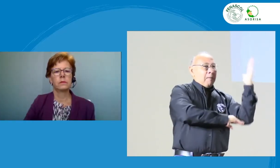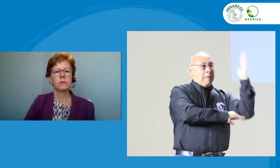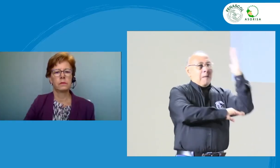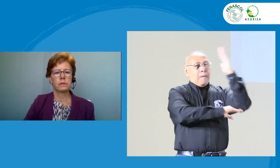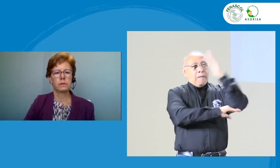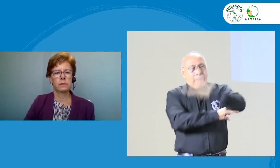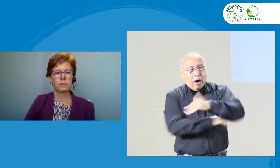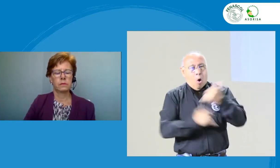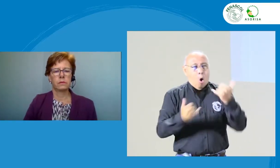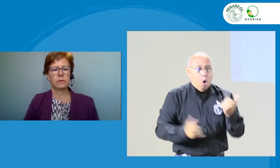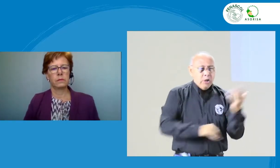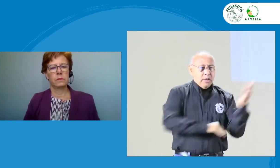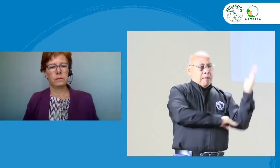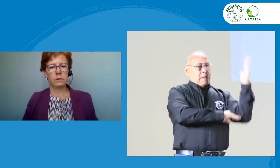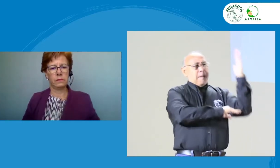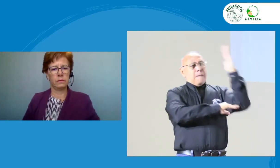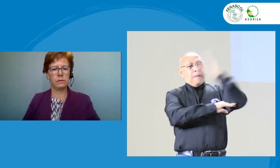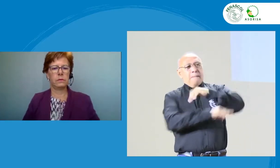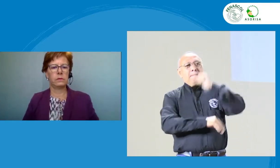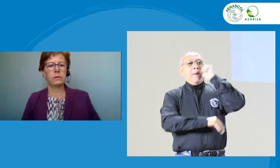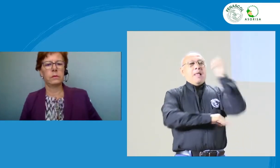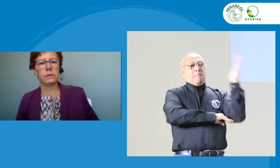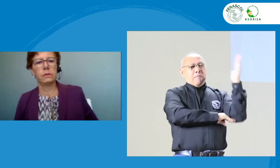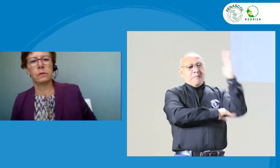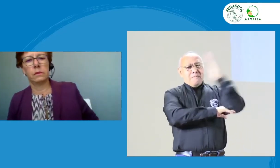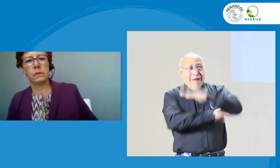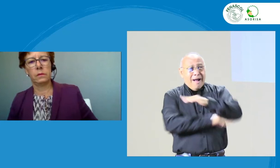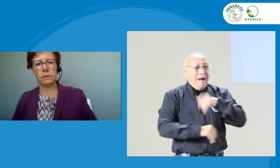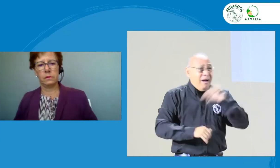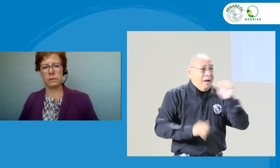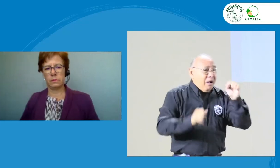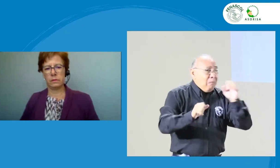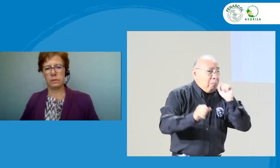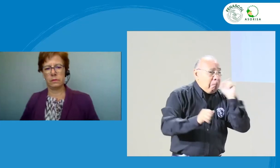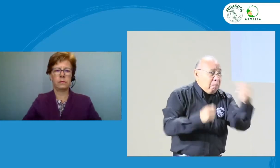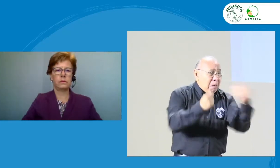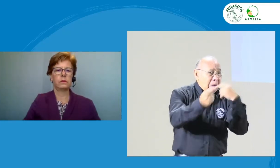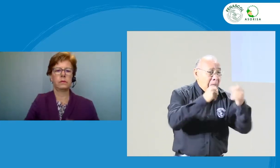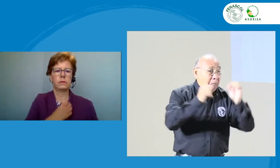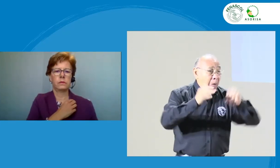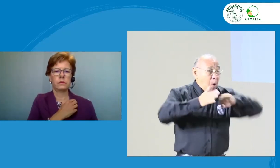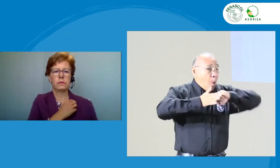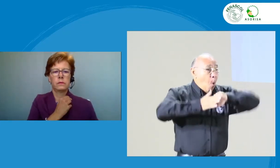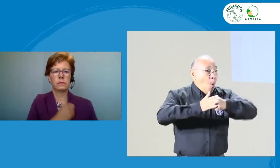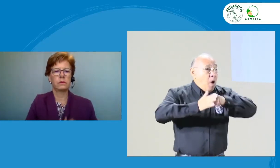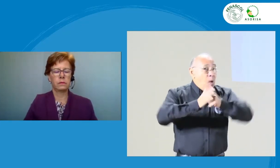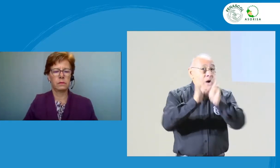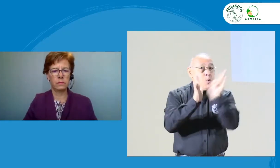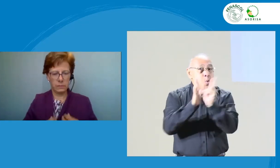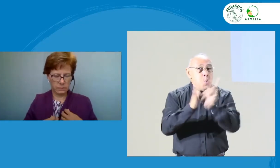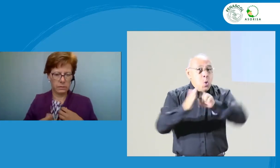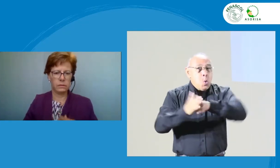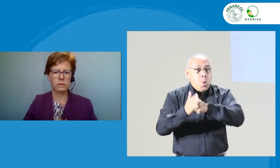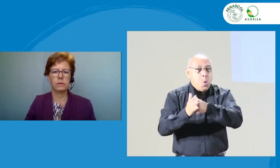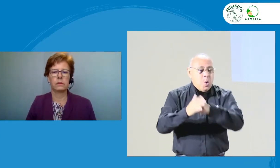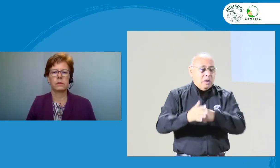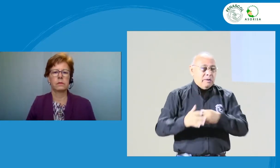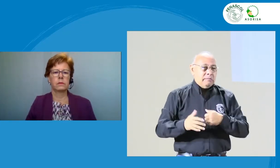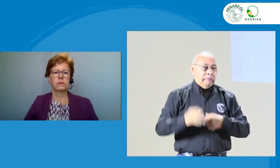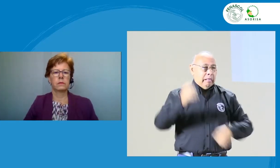bueno, la jornada de ayer. Y, pues, las que nos siguen, la actual y la de mañana,